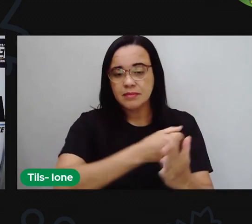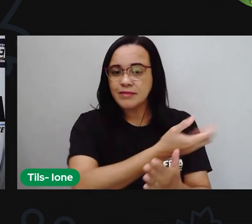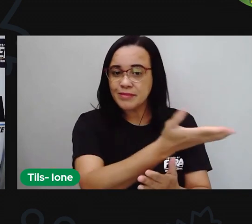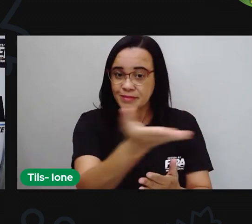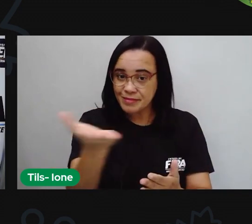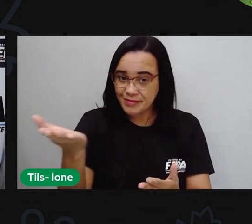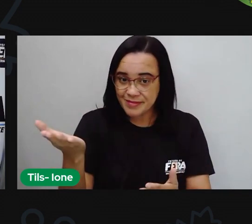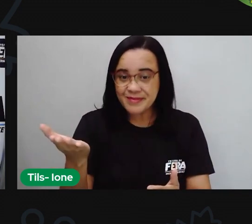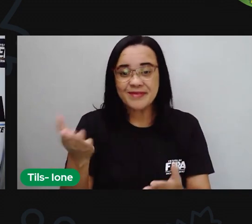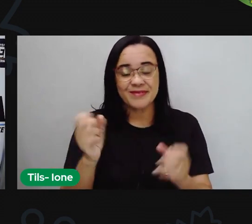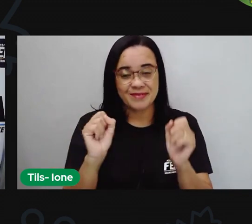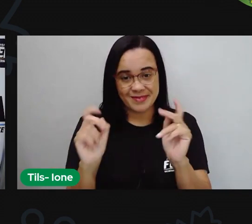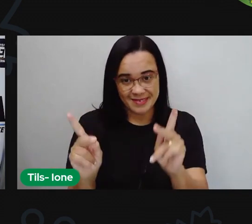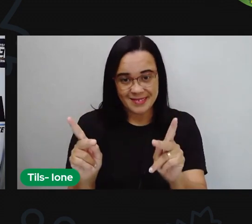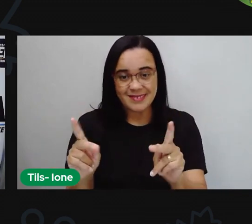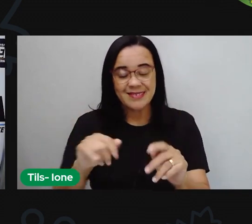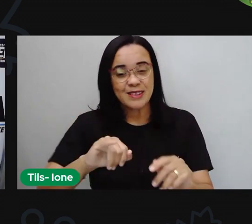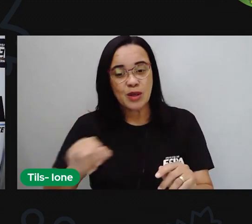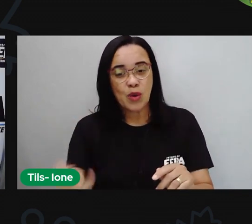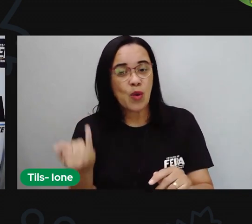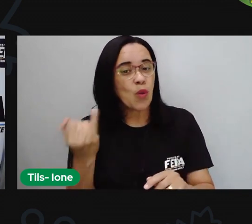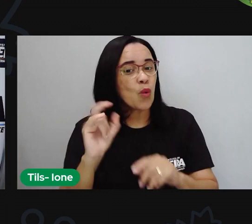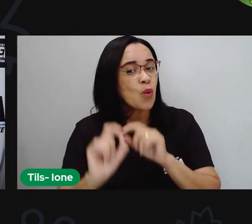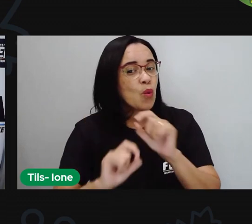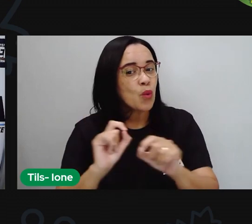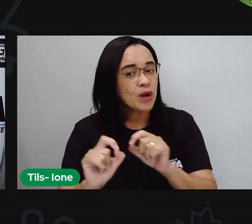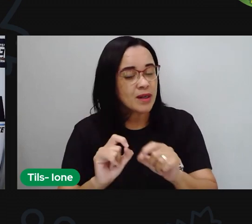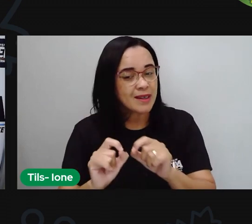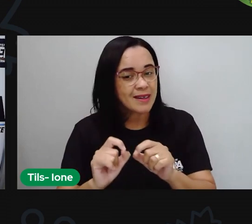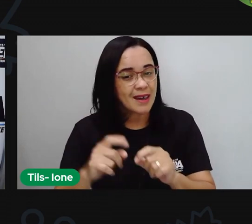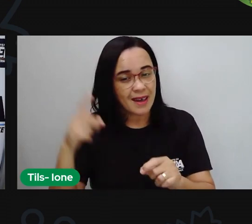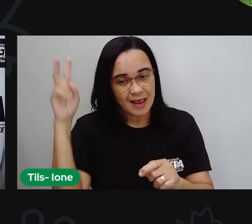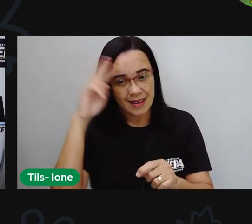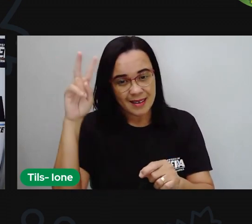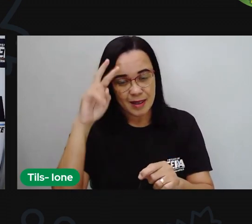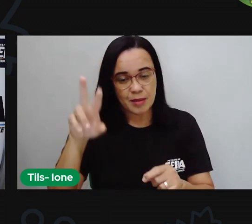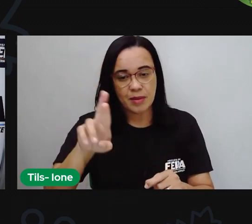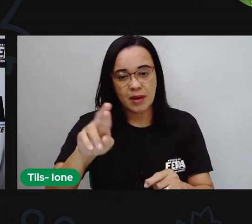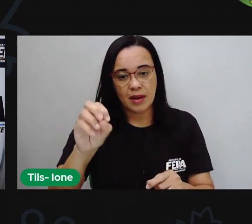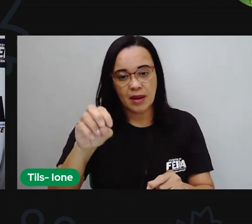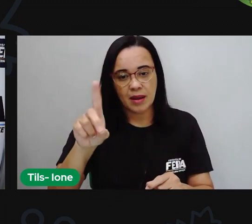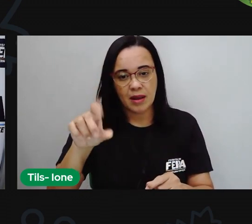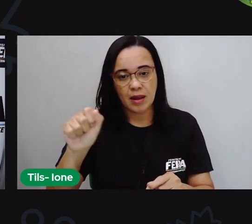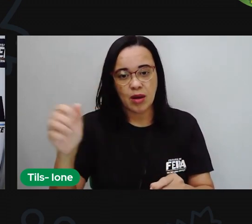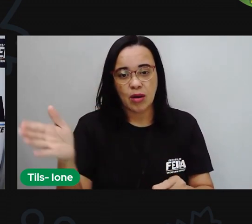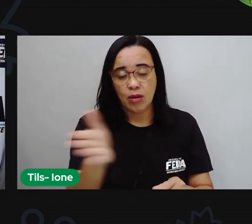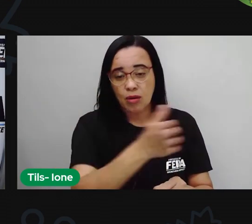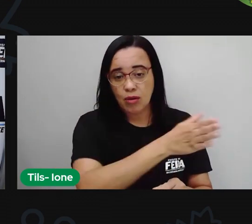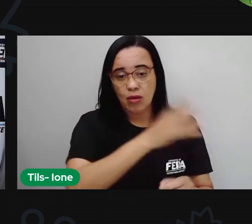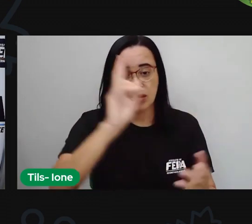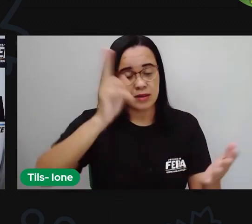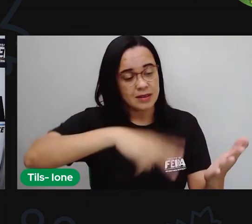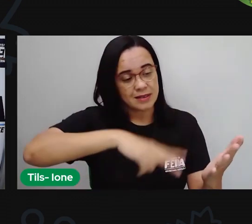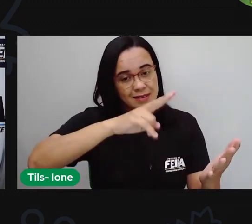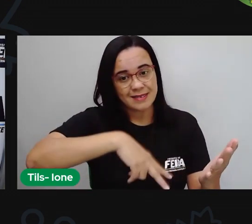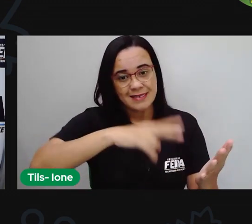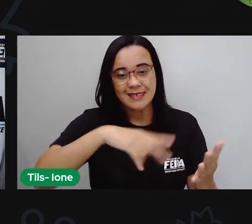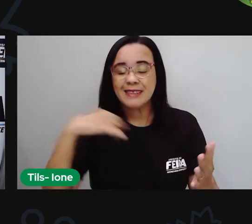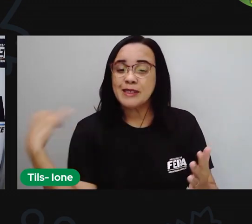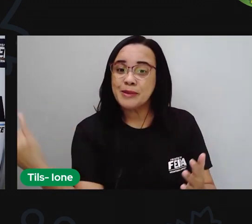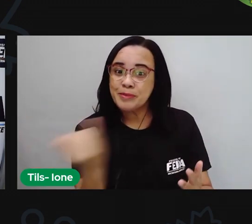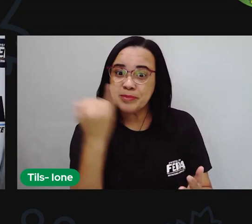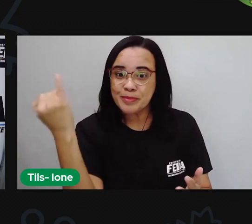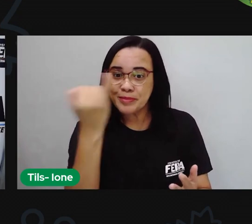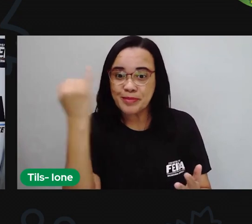certo? E aí aproveitar esse momento aí, que é a roda de leitura, que a Pró já falou, já explicou sobre a importância da leitura na